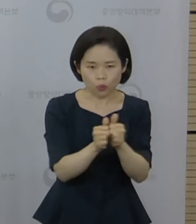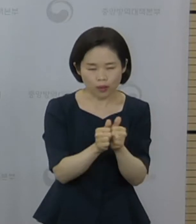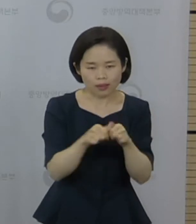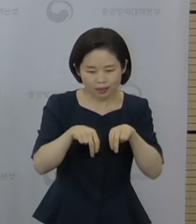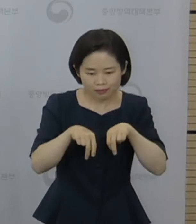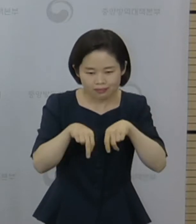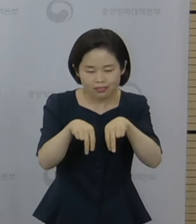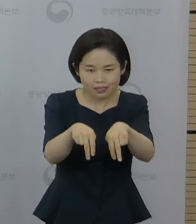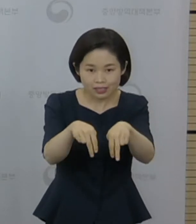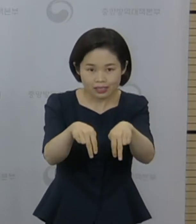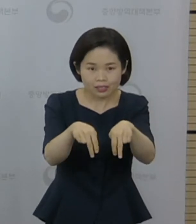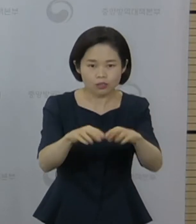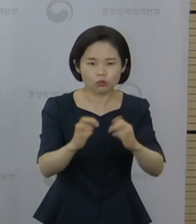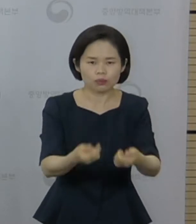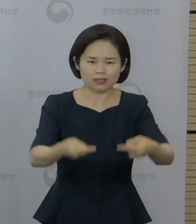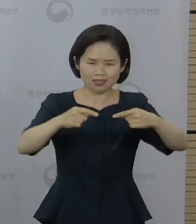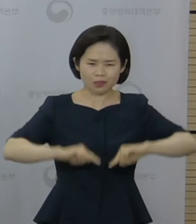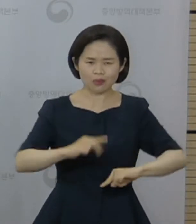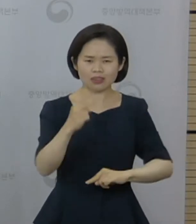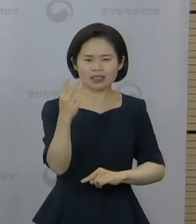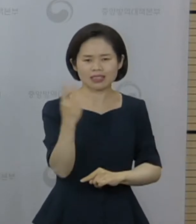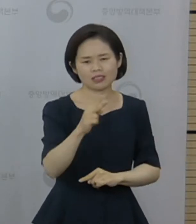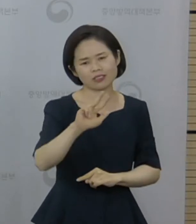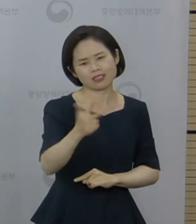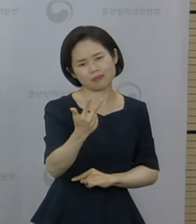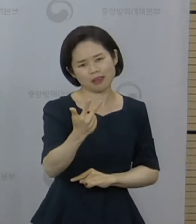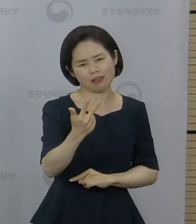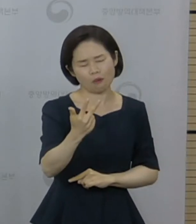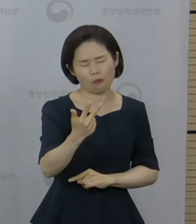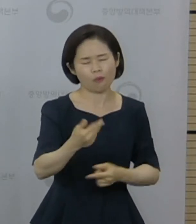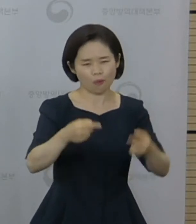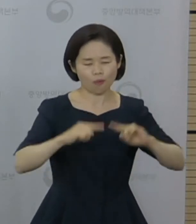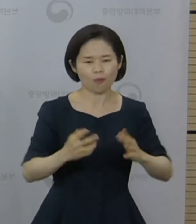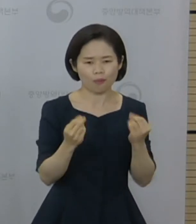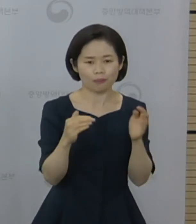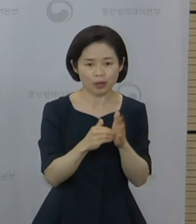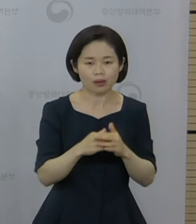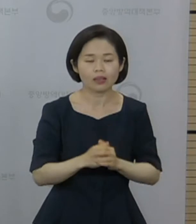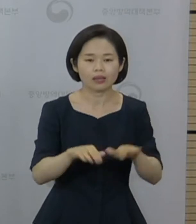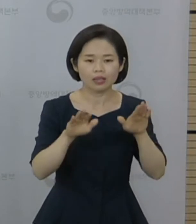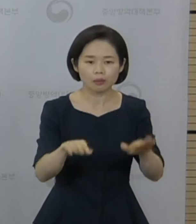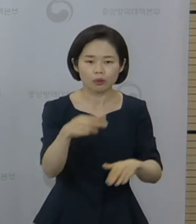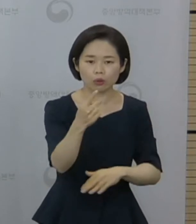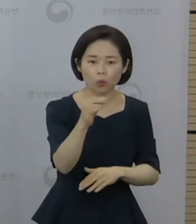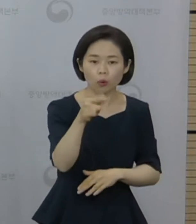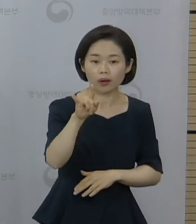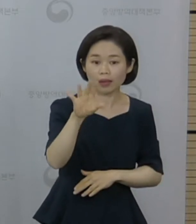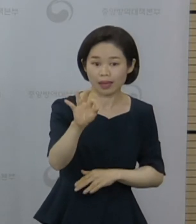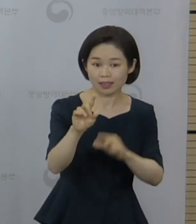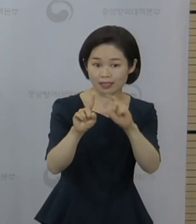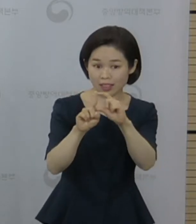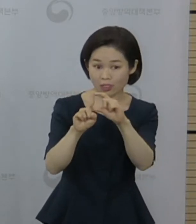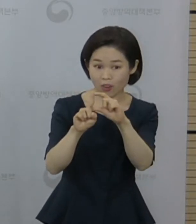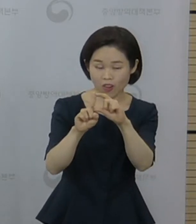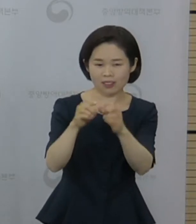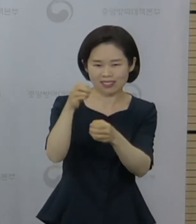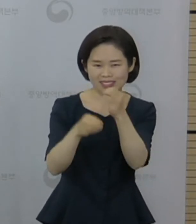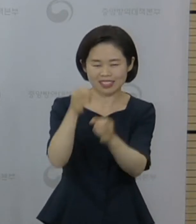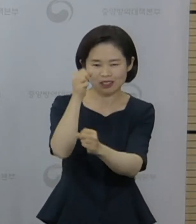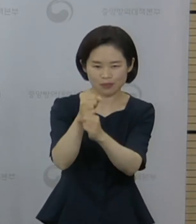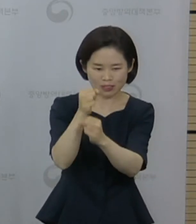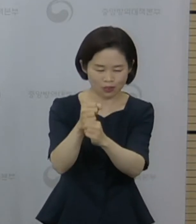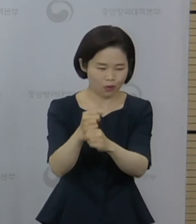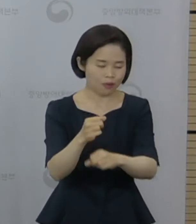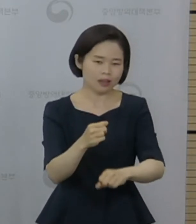국민 참여로 마무리되었습니다. 이번 캠페인은 동행이라는 두 단어로 예방접종 및 방역수칙과